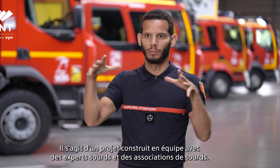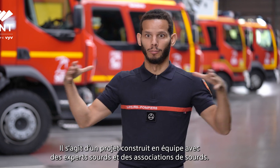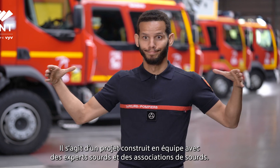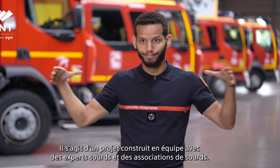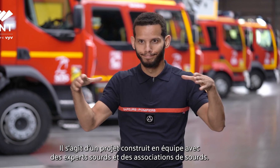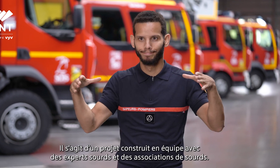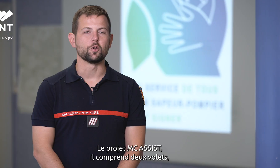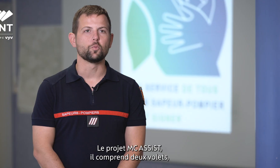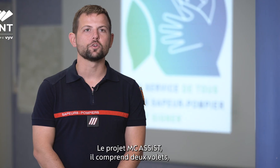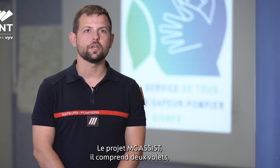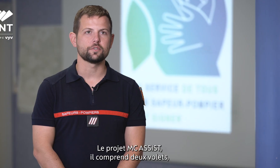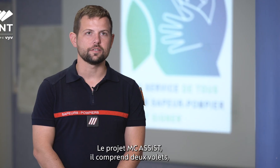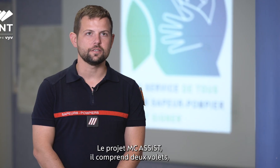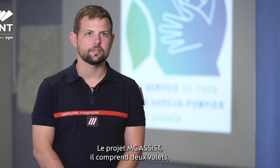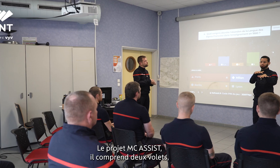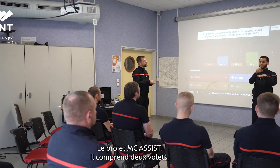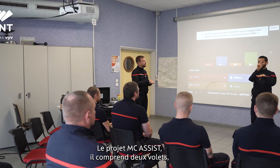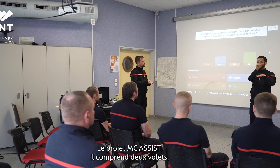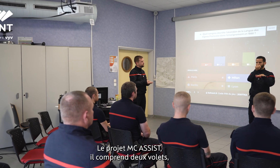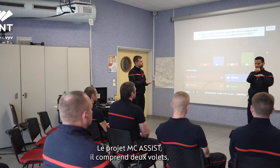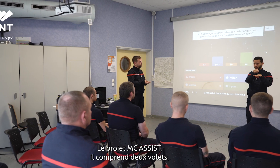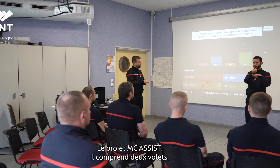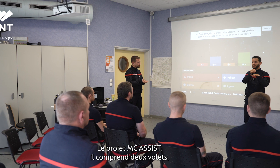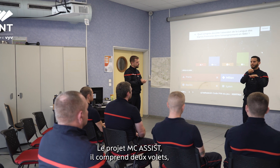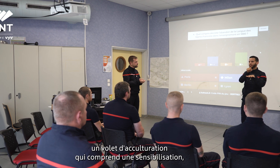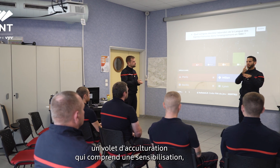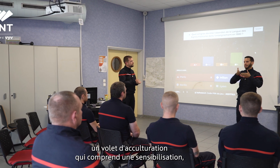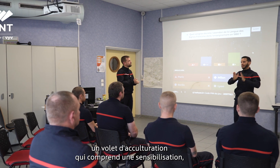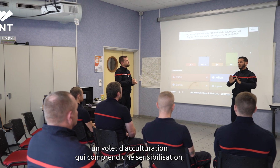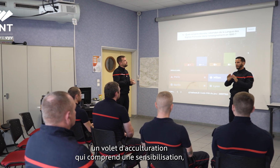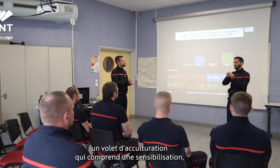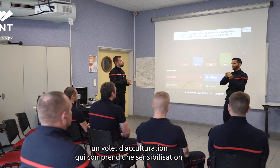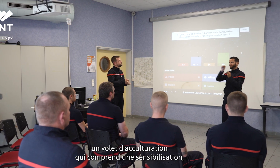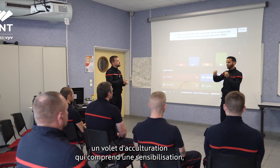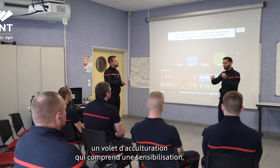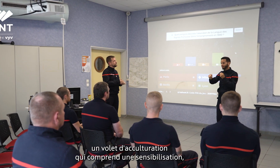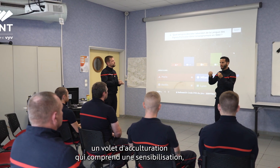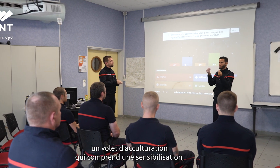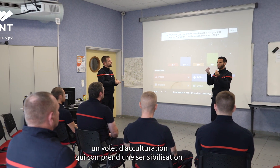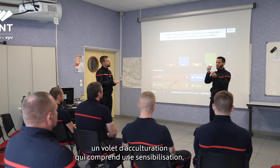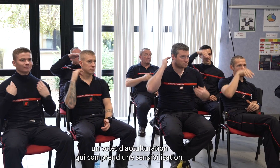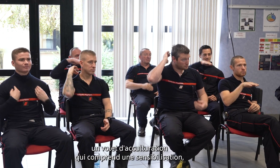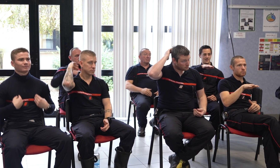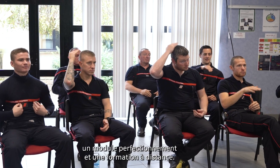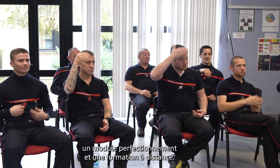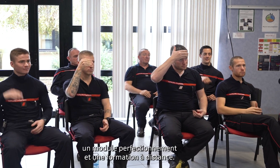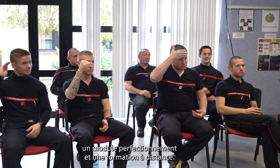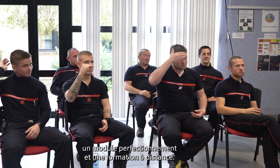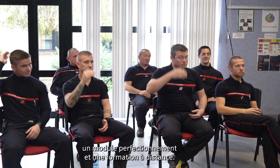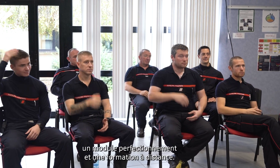de sourds. Le projet MC Assist, il comprend deux volets. Un volet d'acculturation qui comprend une sensibilisation, un module de perfectionnement